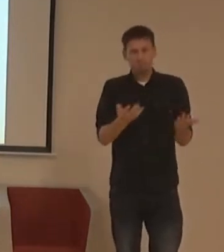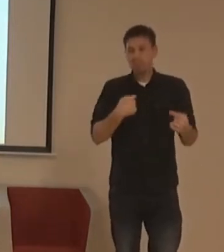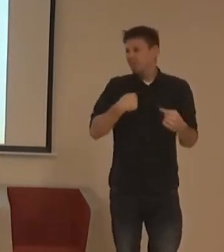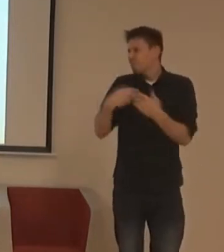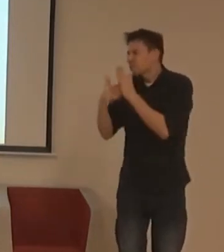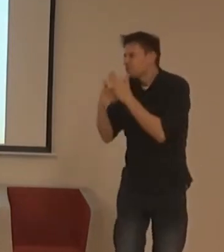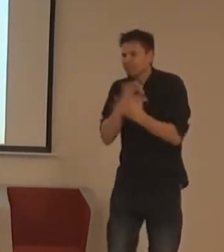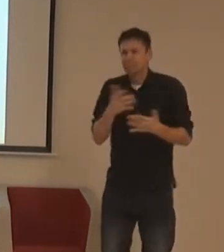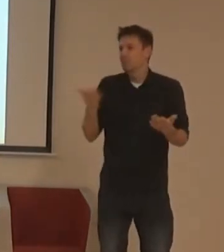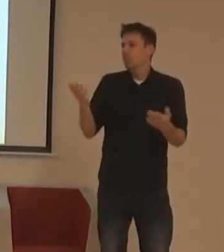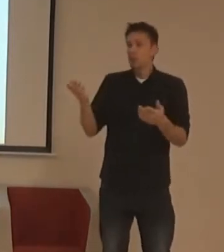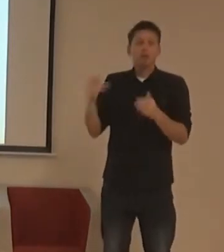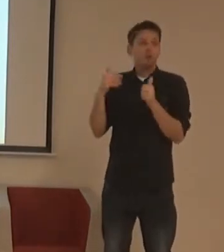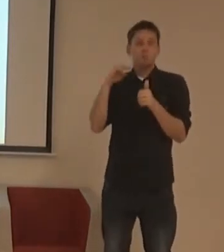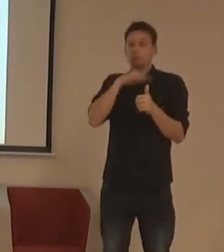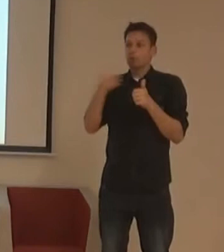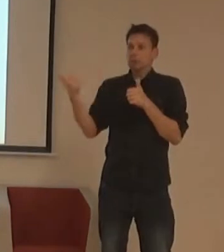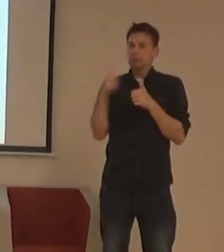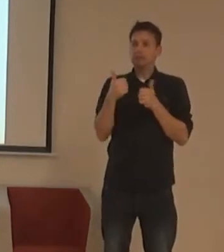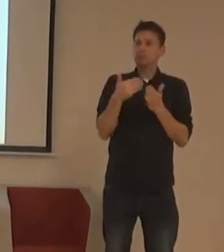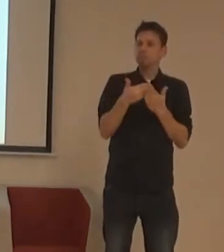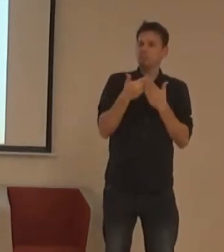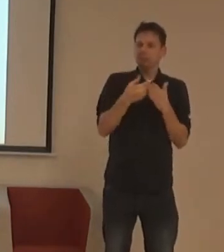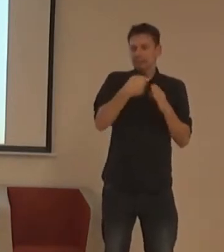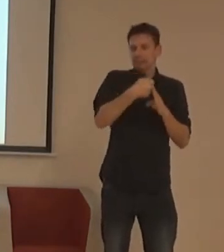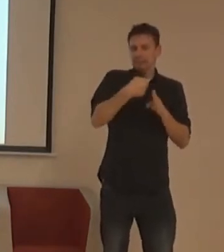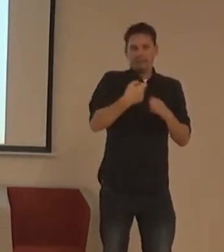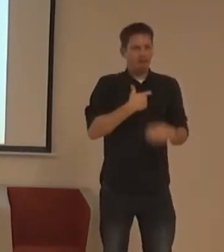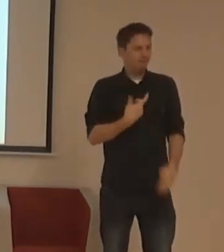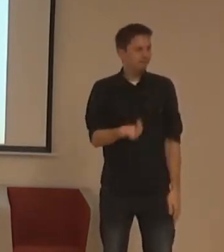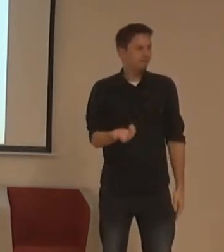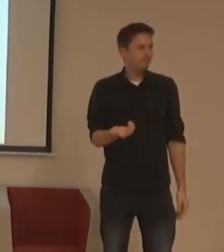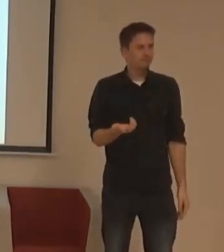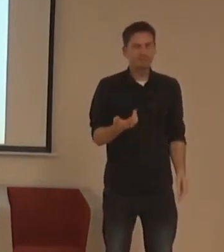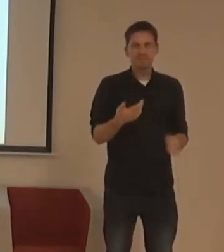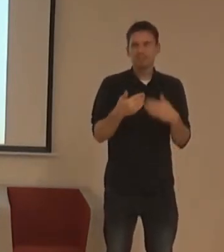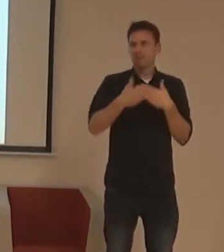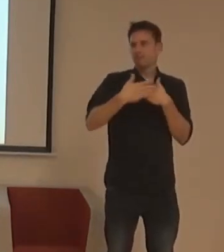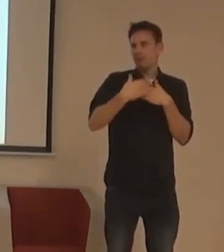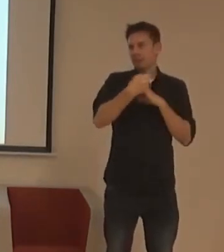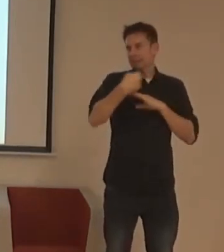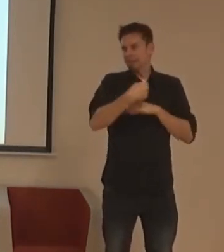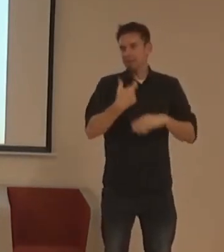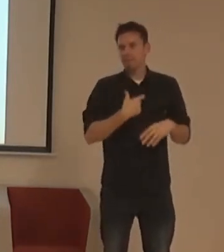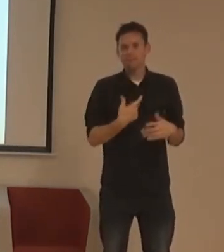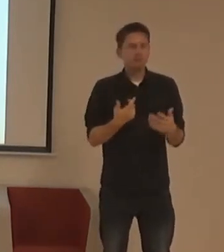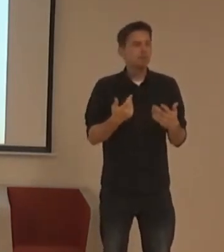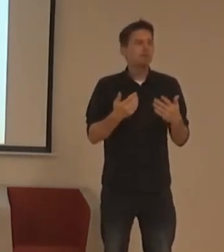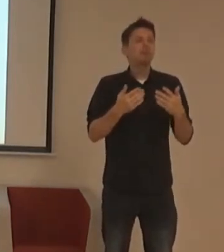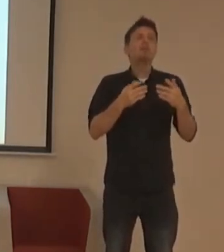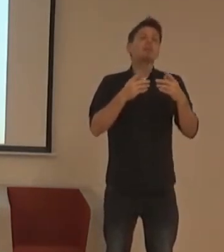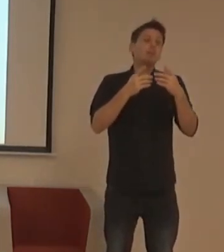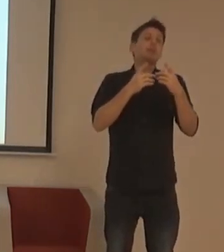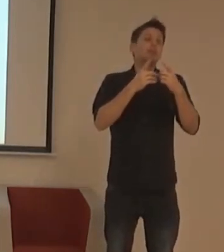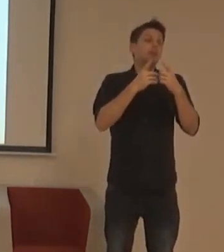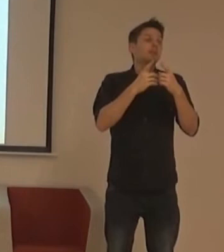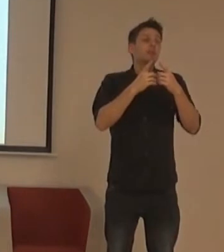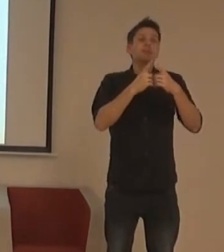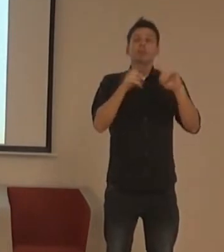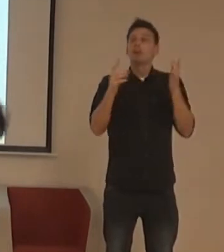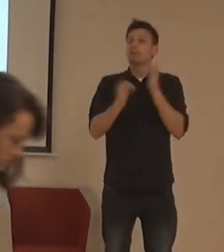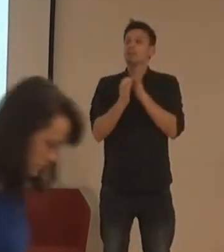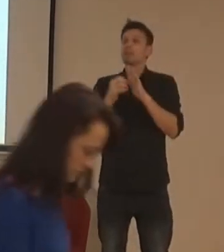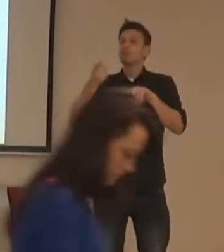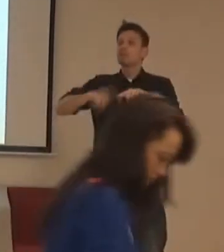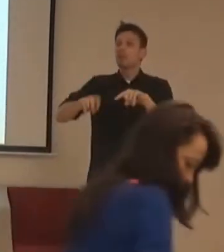fakt hodně potřeba na záchod, ale ten záchod mě odmítal dost vehemění. Občas někoho odmítá nouzový východ, zjistíte, že